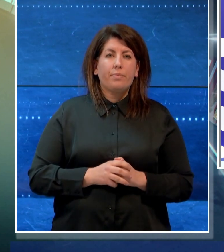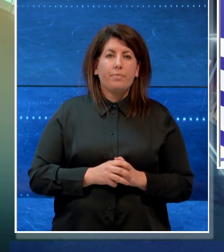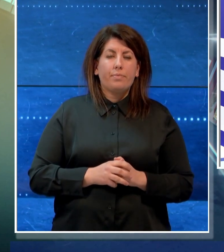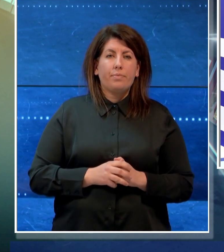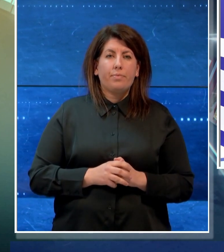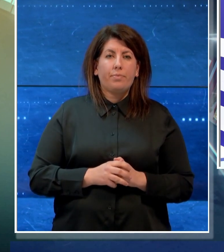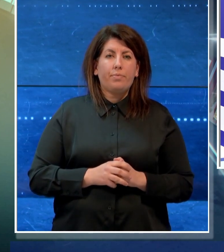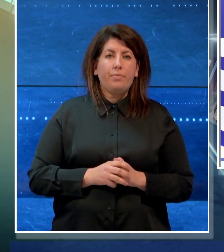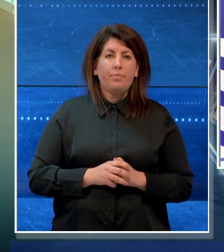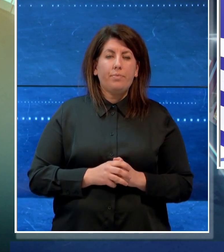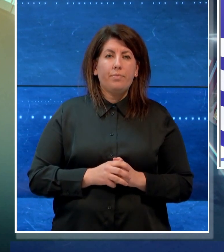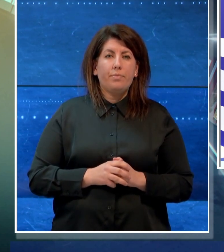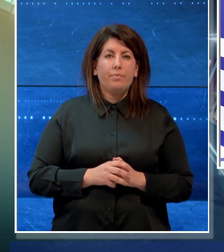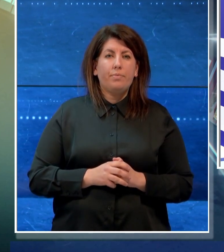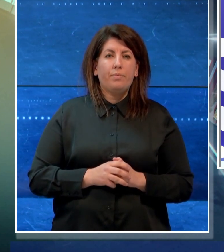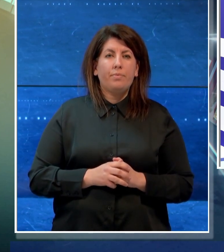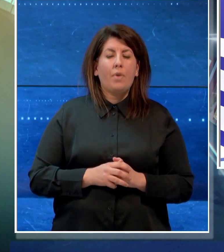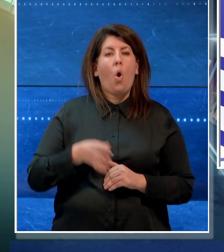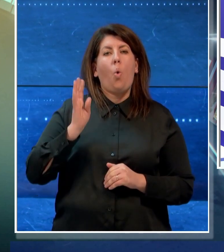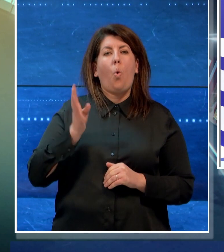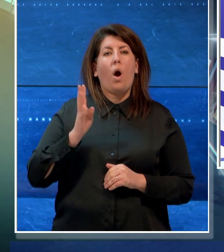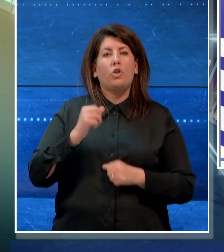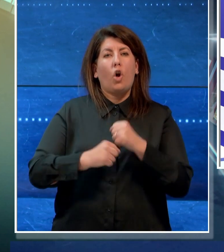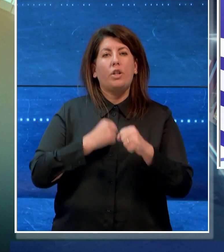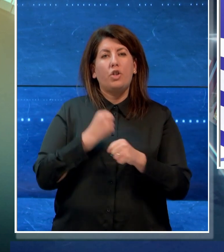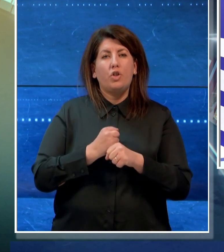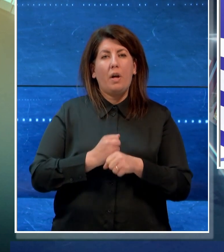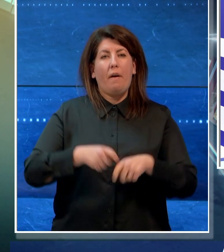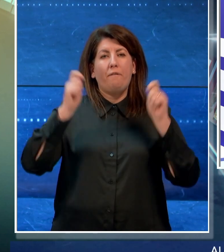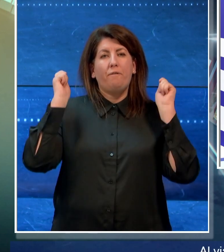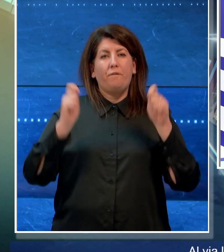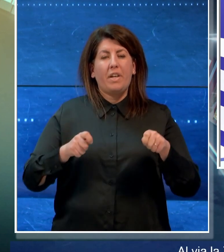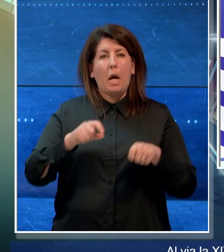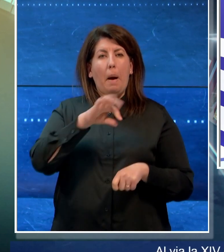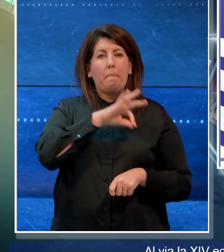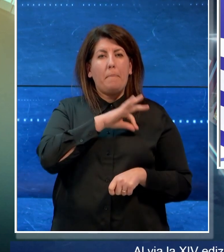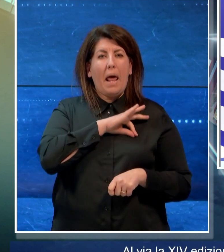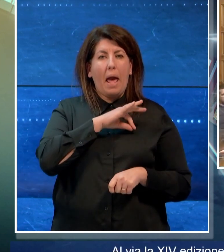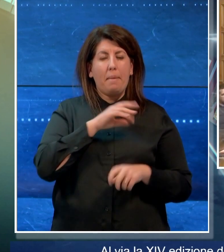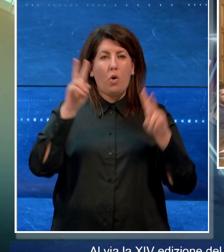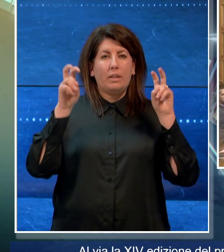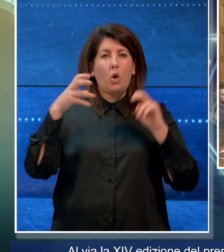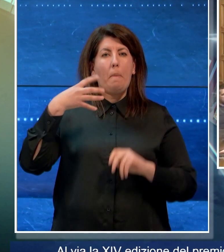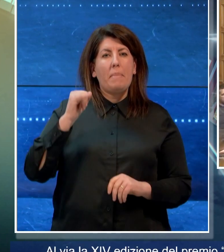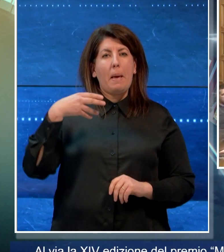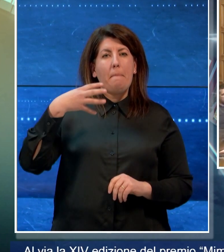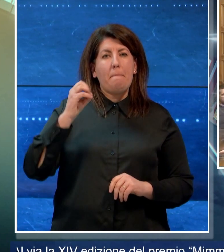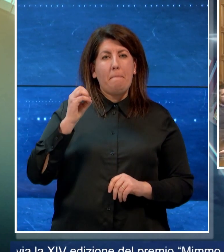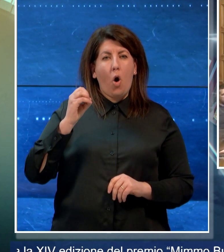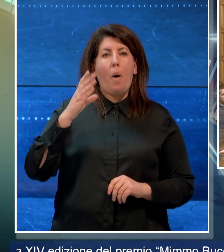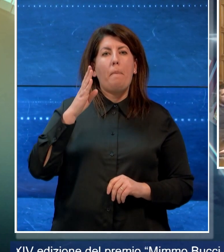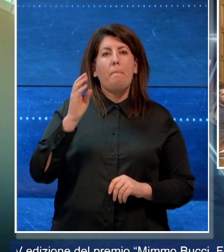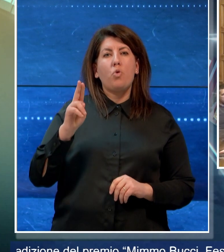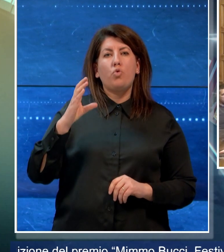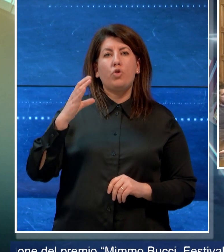Alvia la quattordicesima edizione del premio Mimmo Bucci, Festival Nazionale